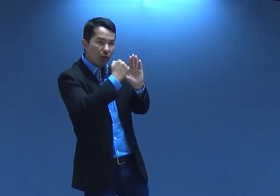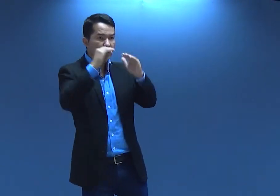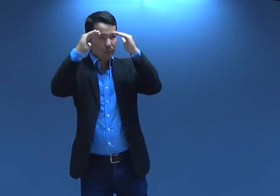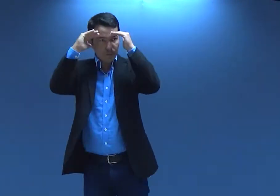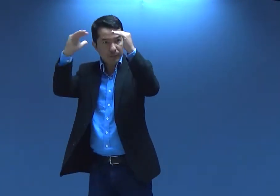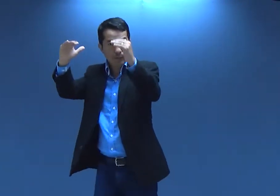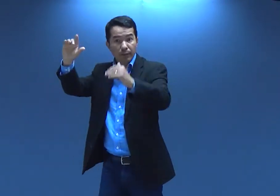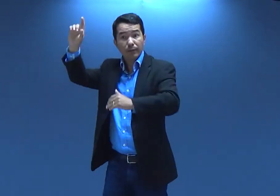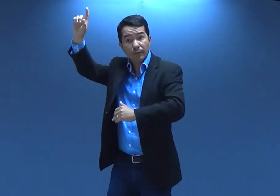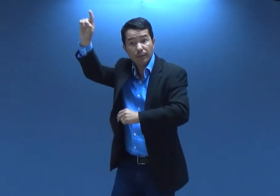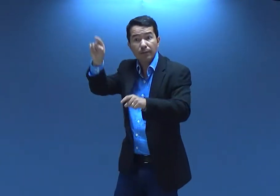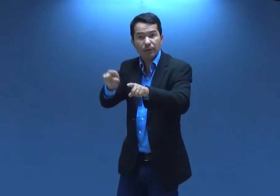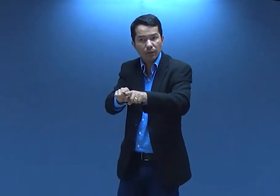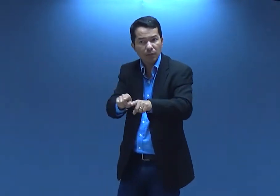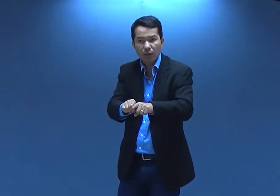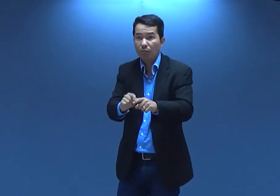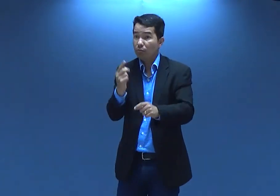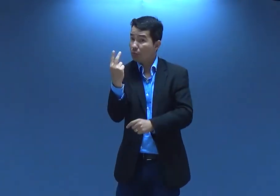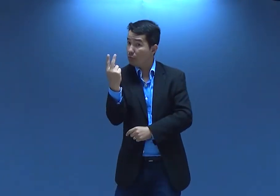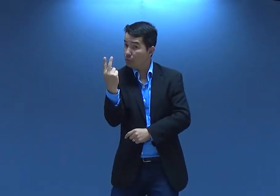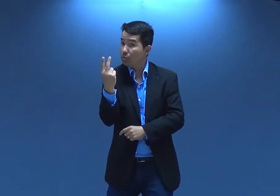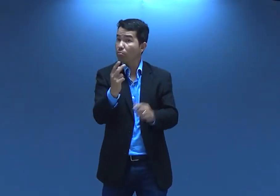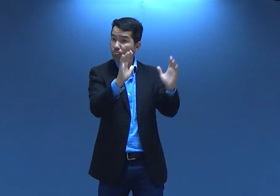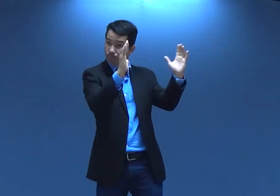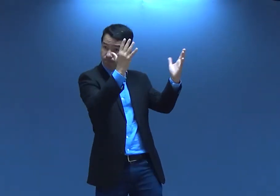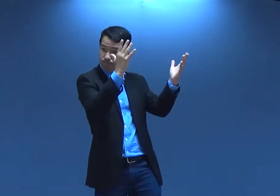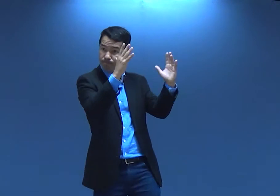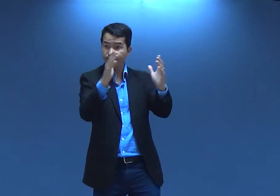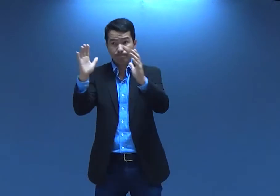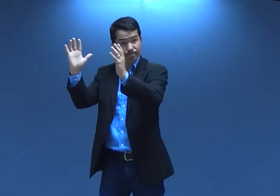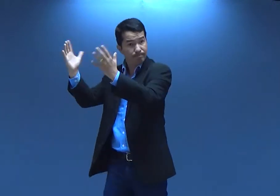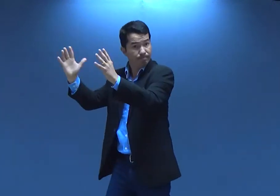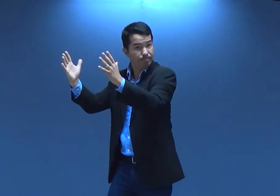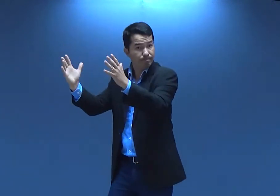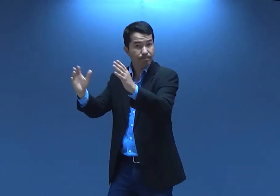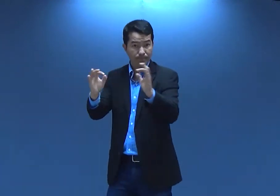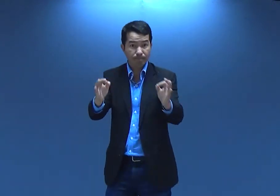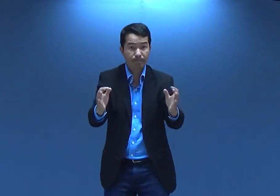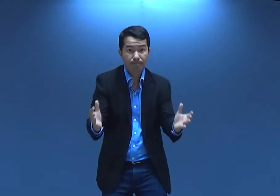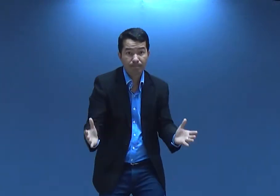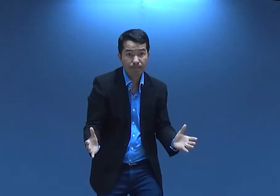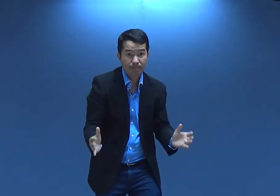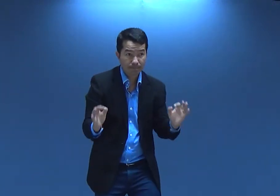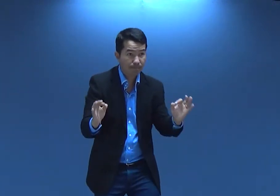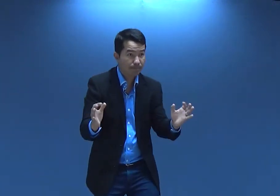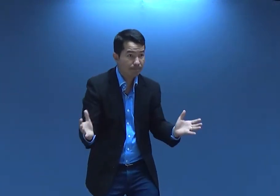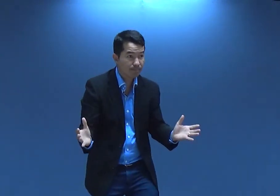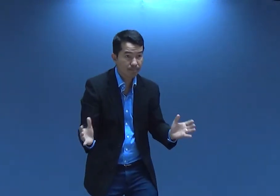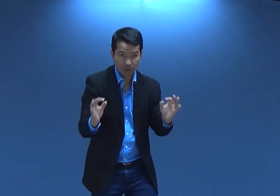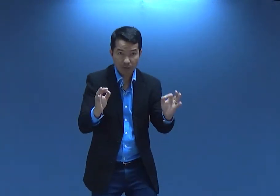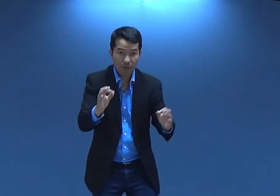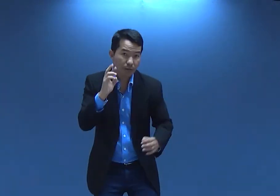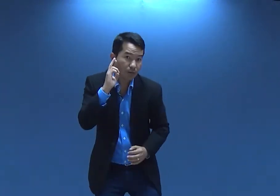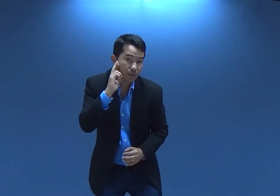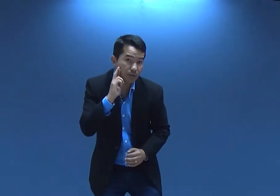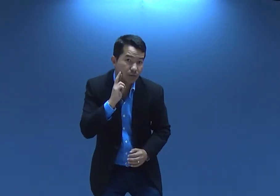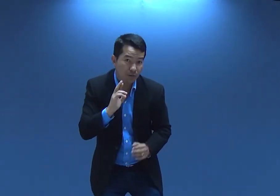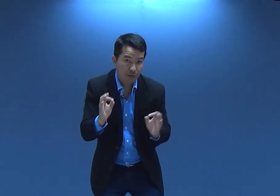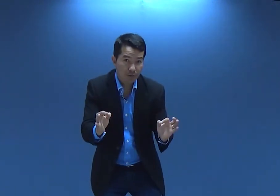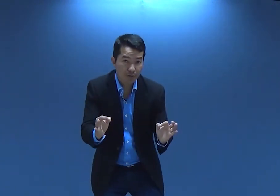Mas José, ele também queria ter isso. Ter a obediência a Deus. Então, não grávida, na verdade, palmas para os dois. Tá certo? Tá